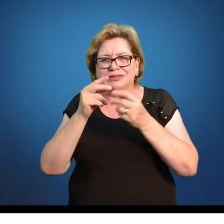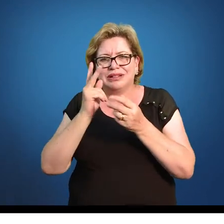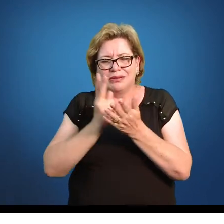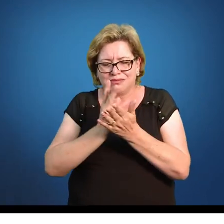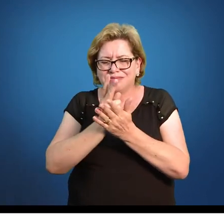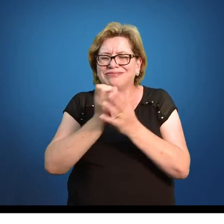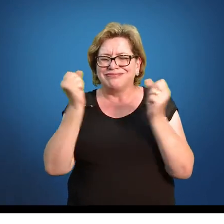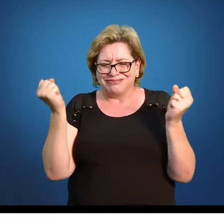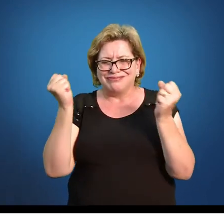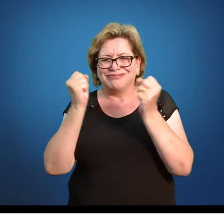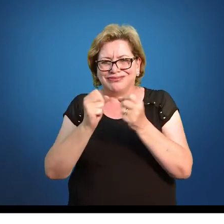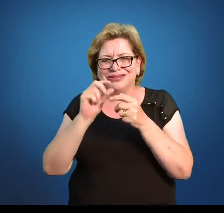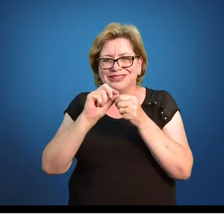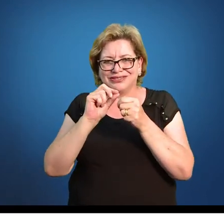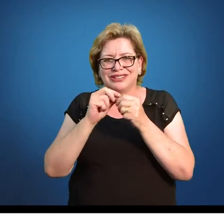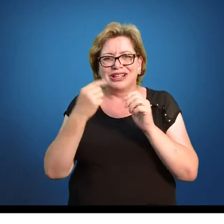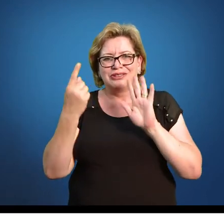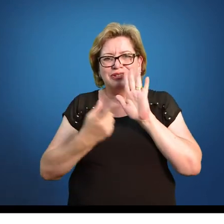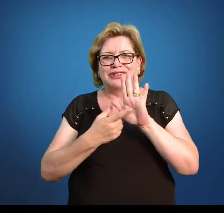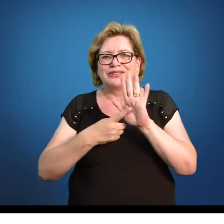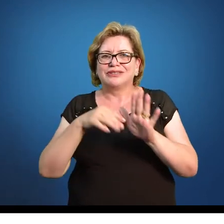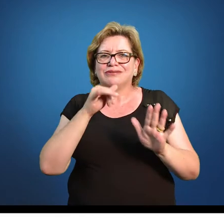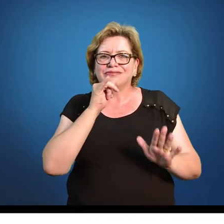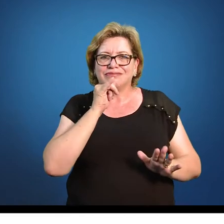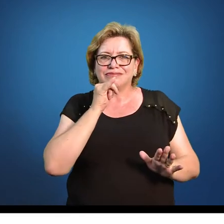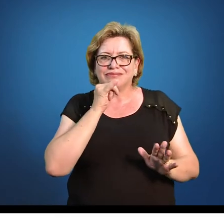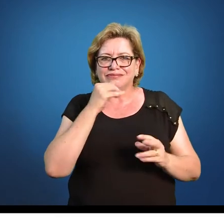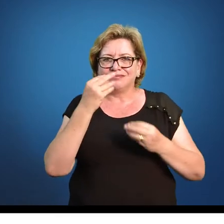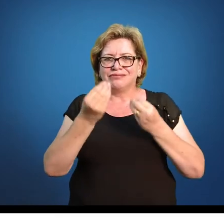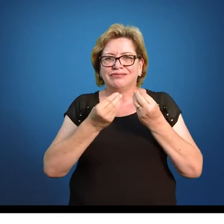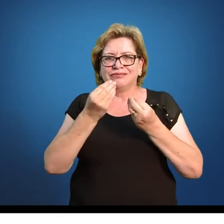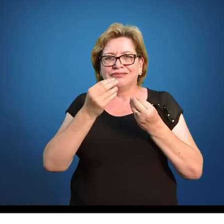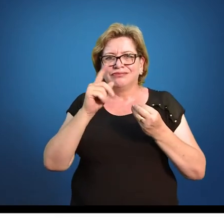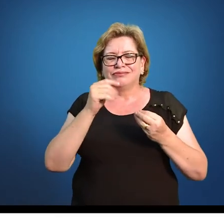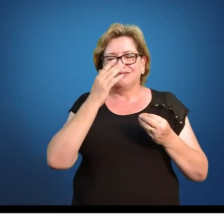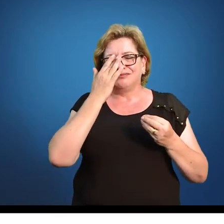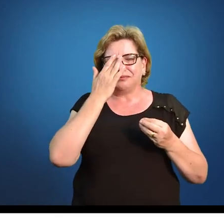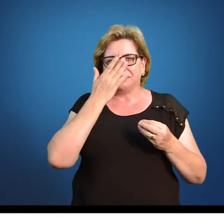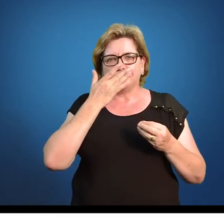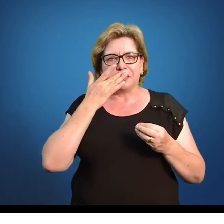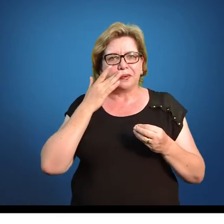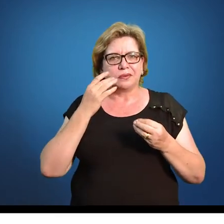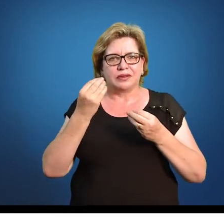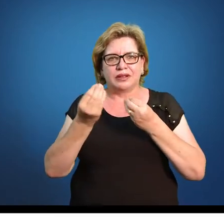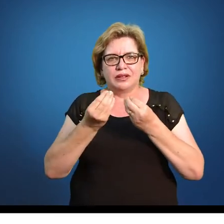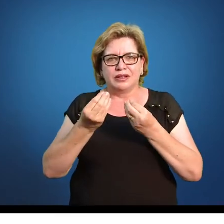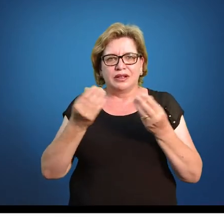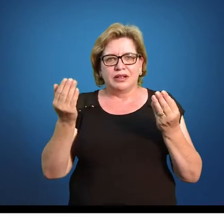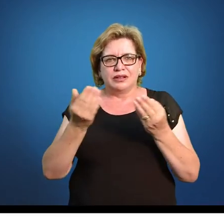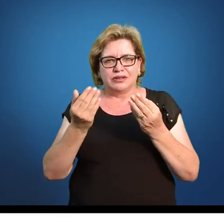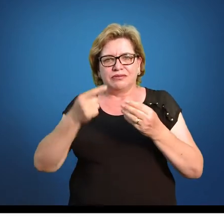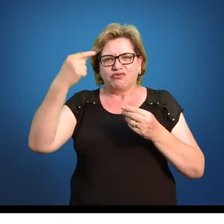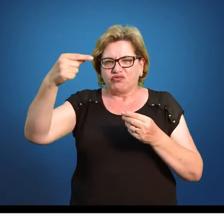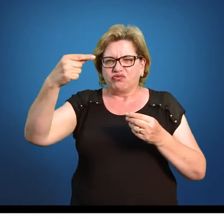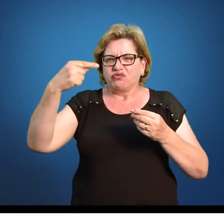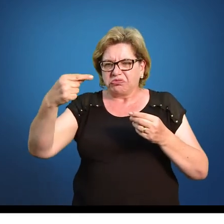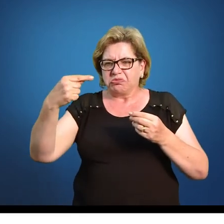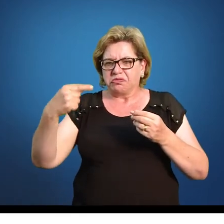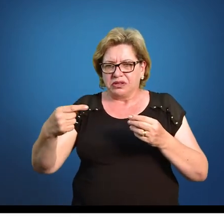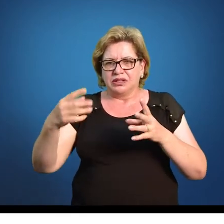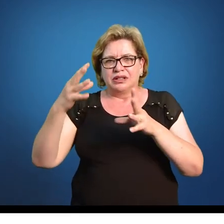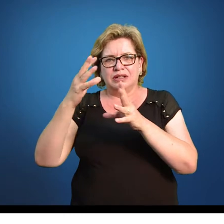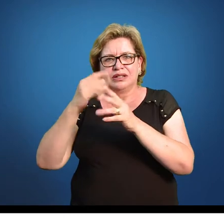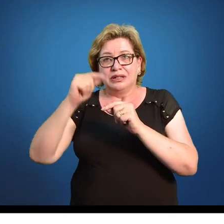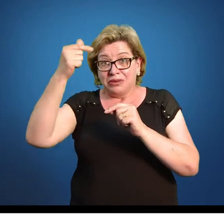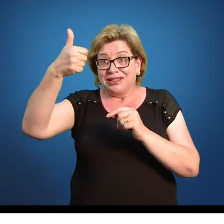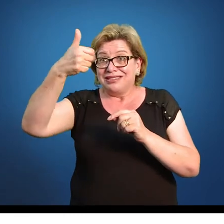fiquem à vontade. Aqui é só para dar o exemplo, senão depois ele vai ficar muito poluído quando a gente for falar sobre ele. E agora é o mesmo procedimento, só que